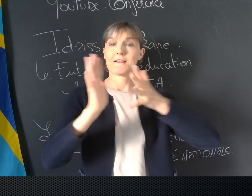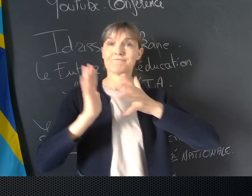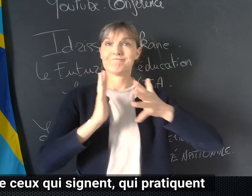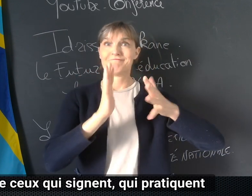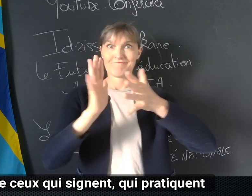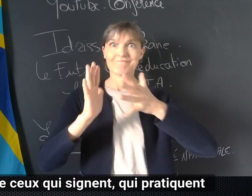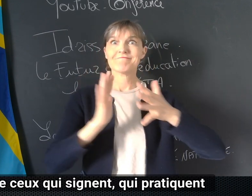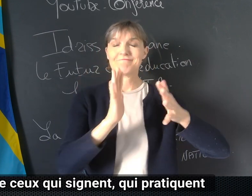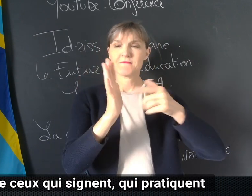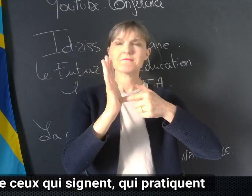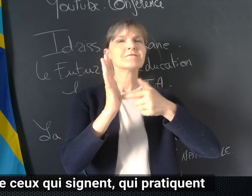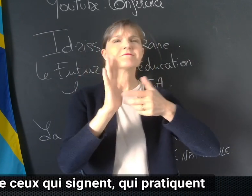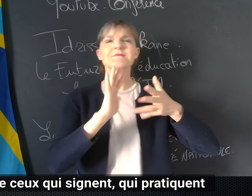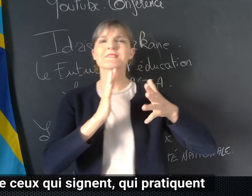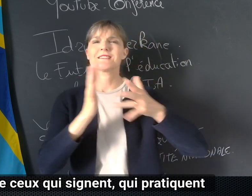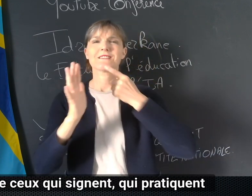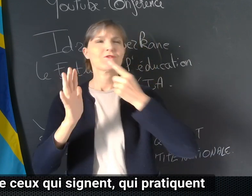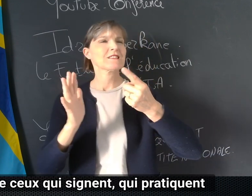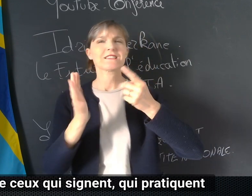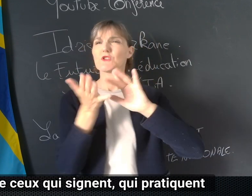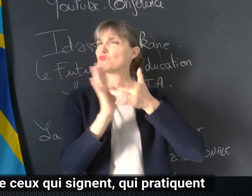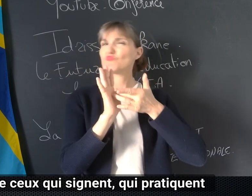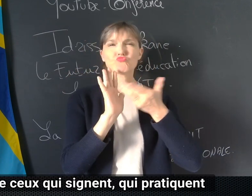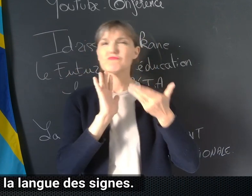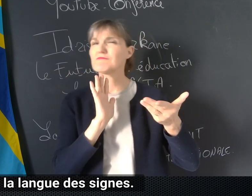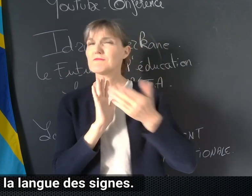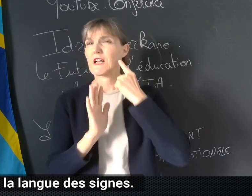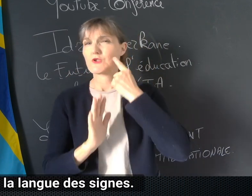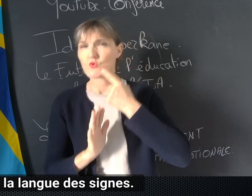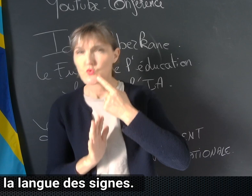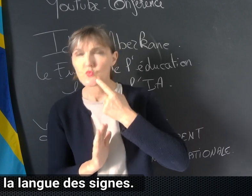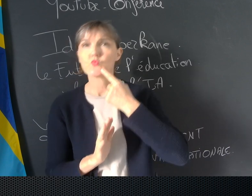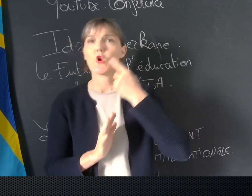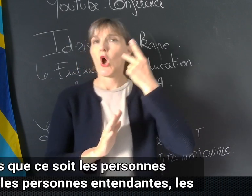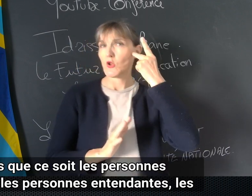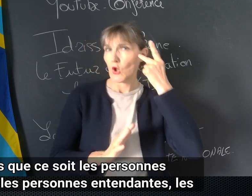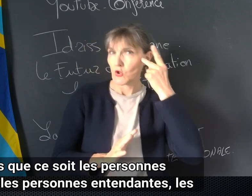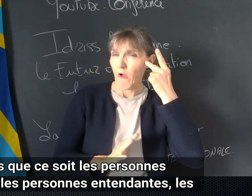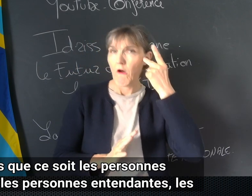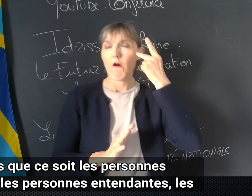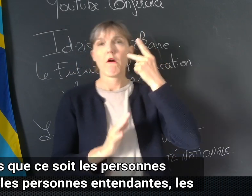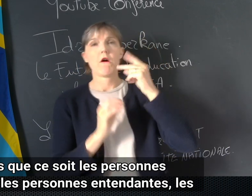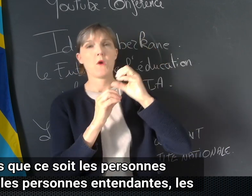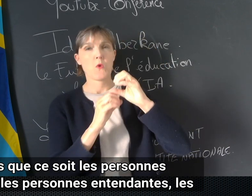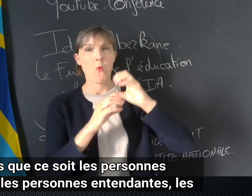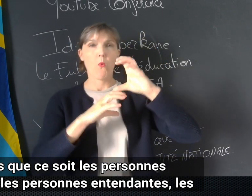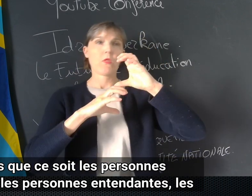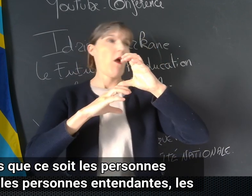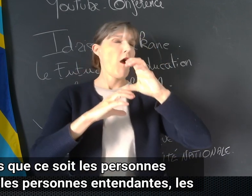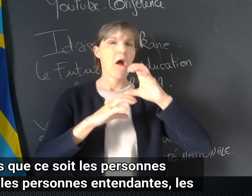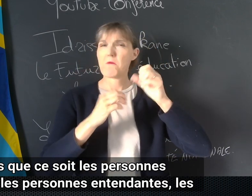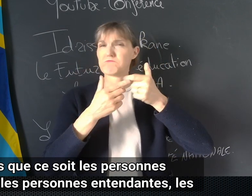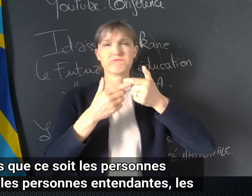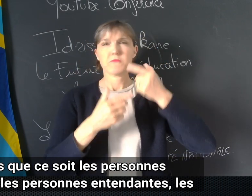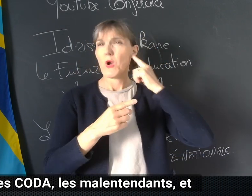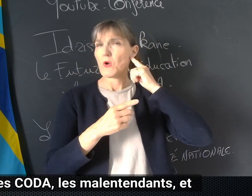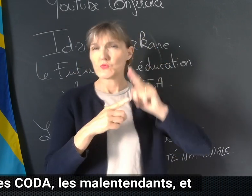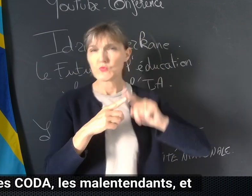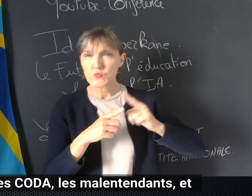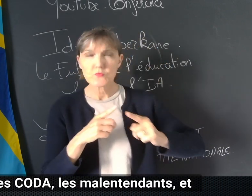L'identité de ceux qui signent, qui pratiquent la langue des signes. Alors que ce soit les personnes sourdes, les personnes entendantes, les personnes codas,